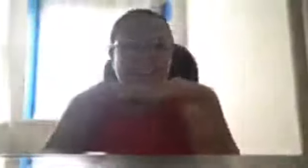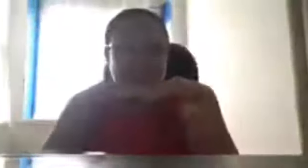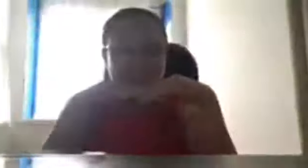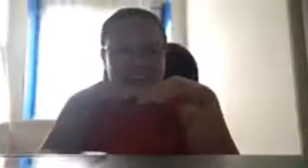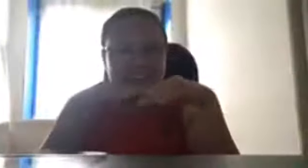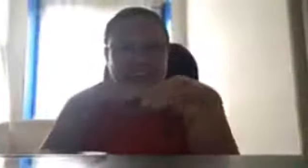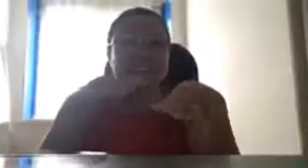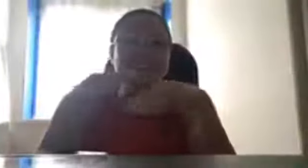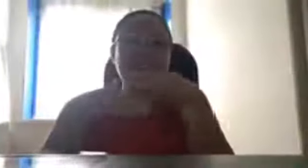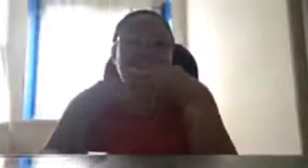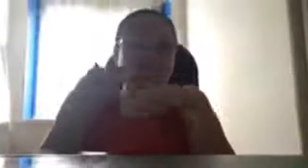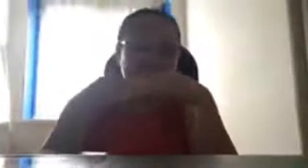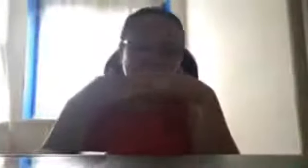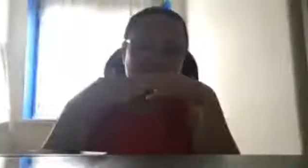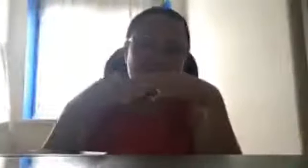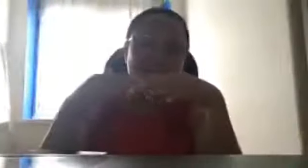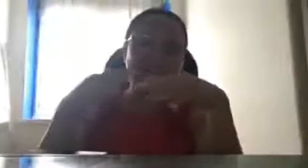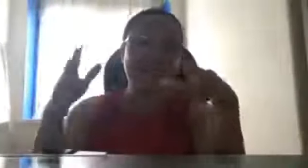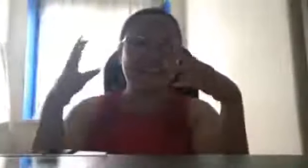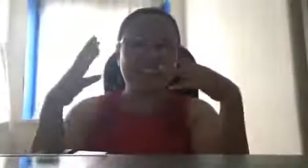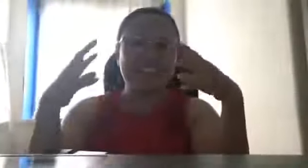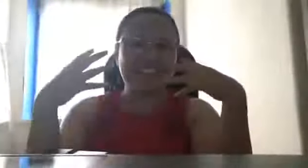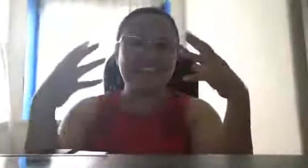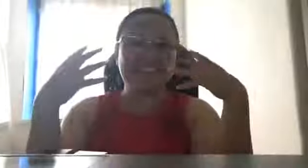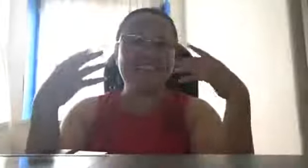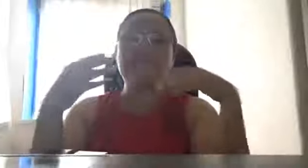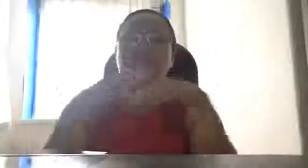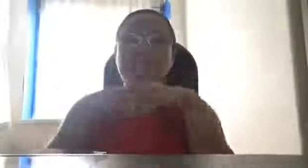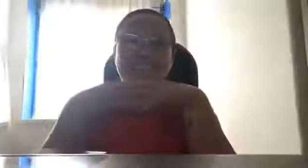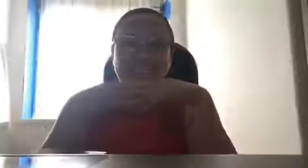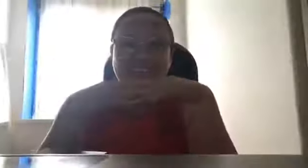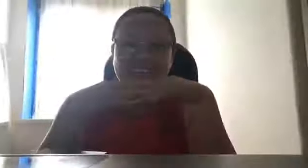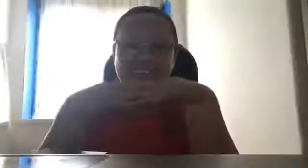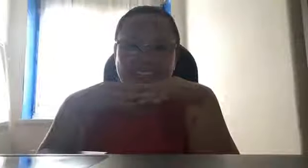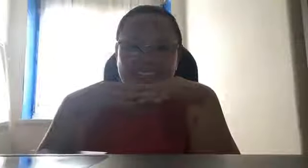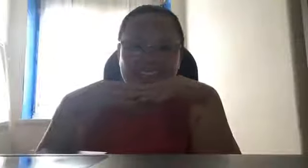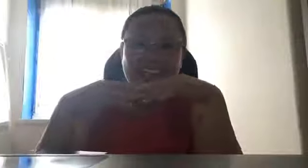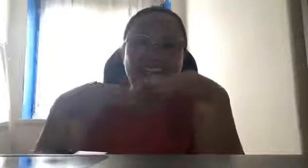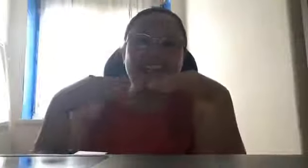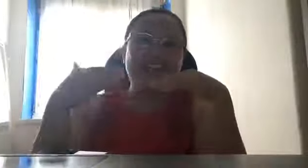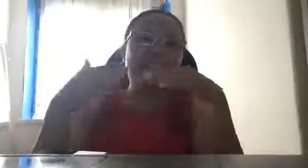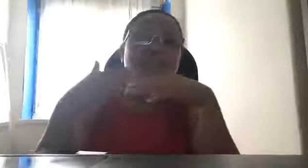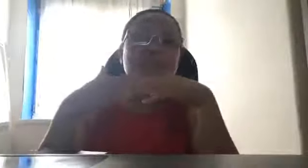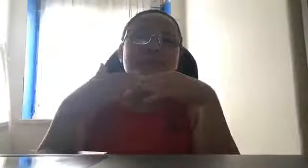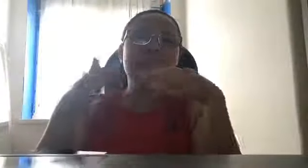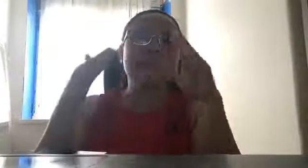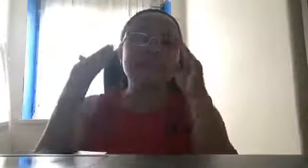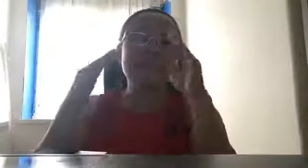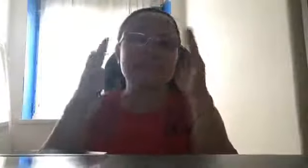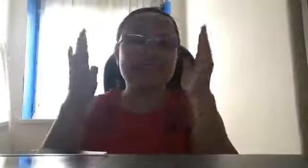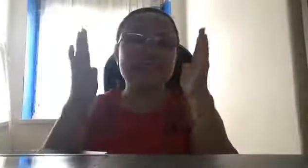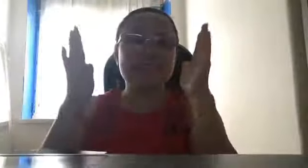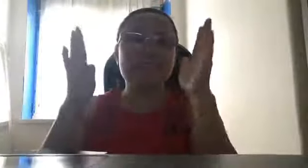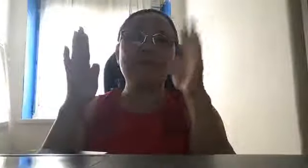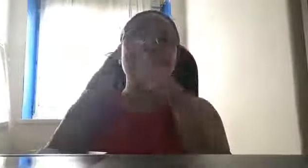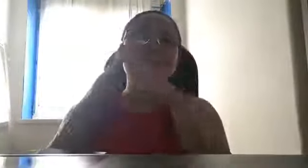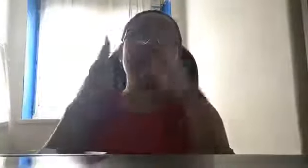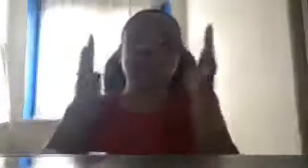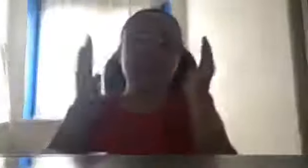nakapag-aaral na kami, tapos na kayo mag-aaral, ngayon, hindi na kami mga tatanga-tanga. Yun, yan ang sinasabi ko dyan sa mga